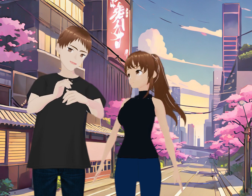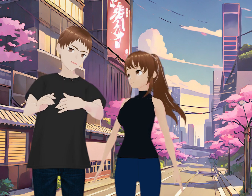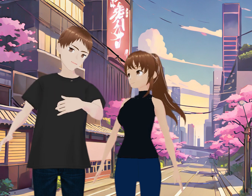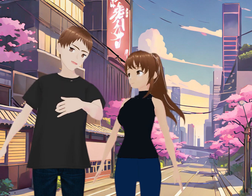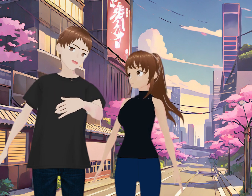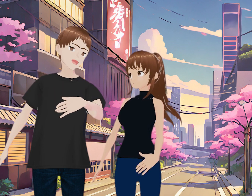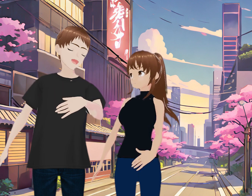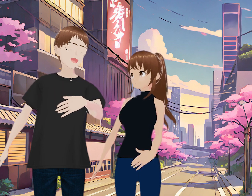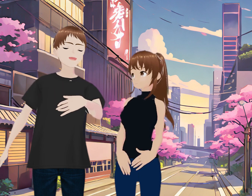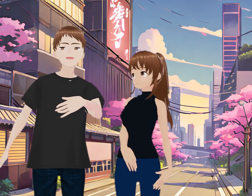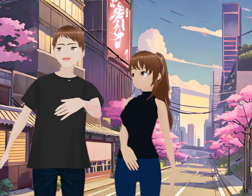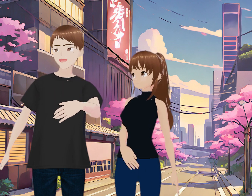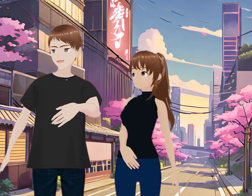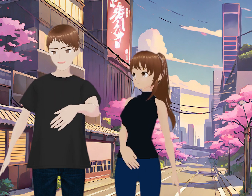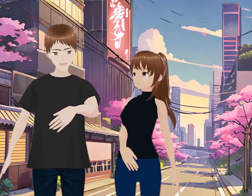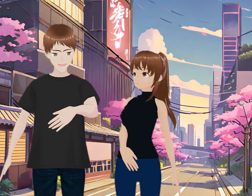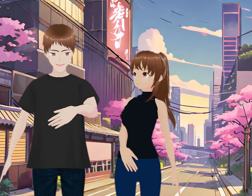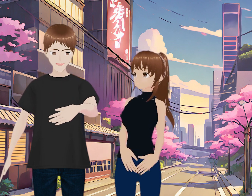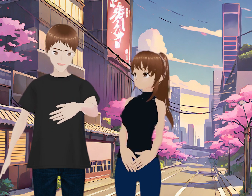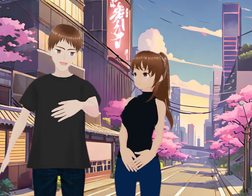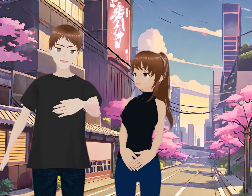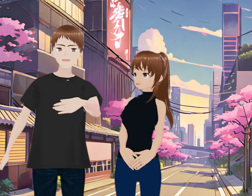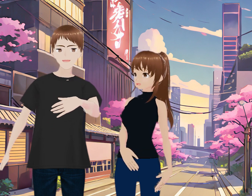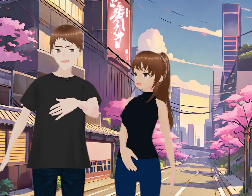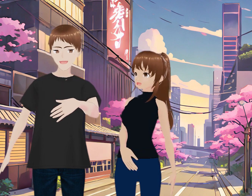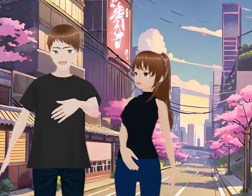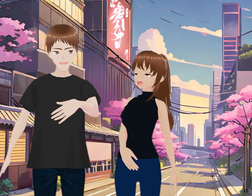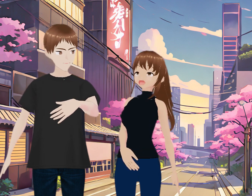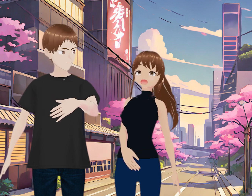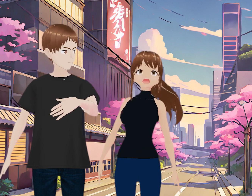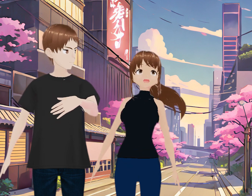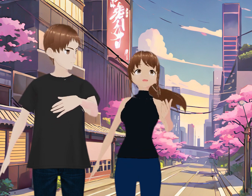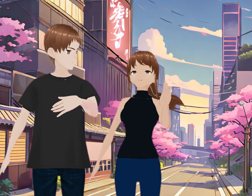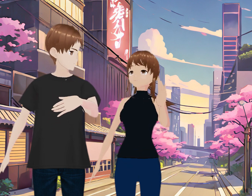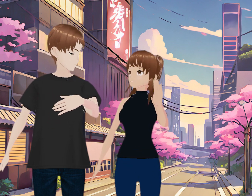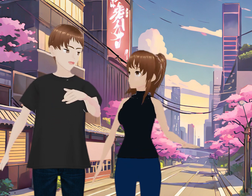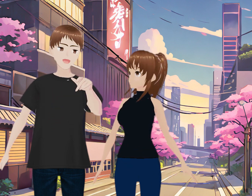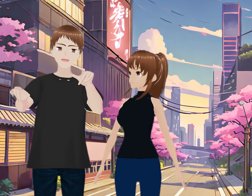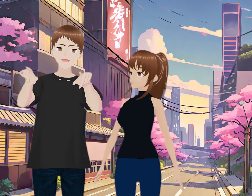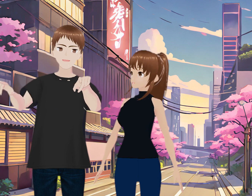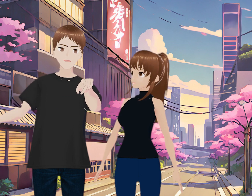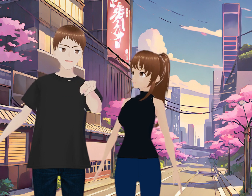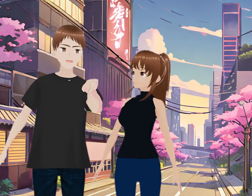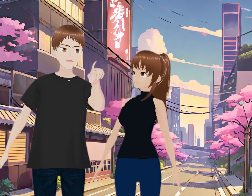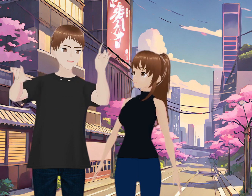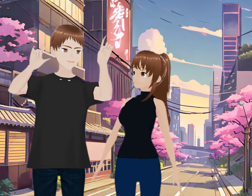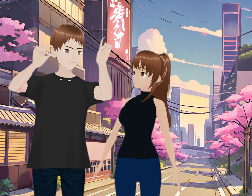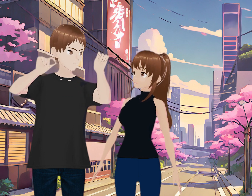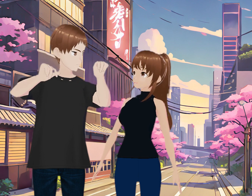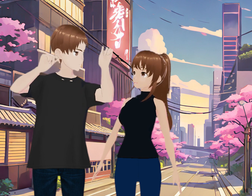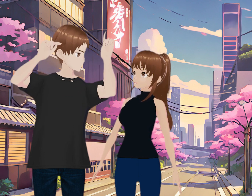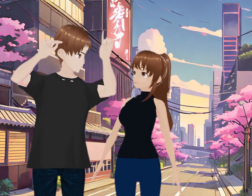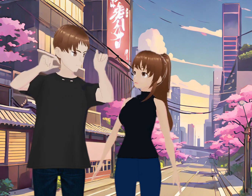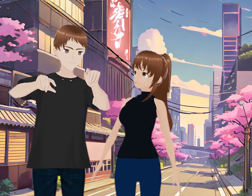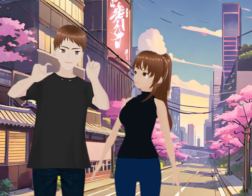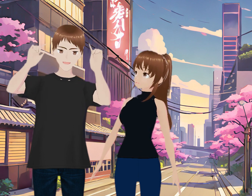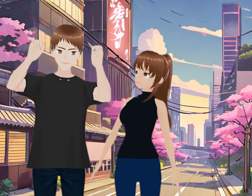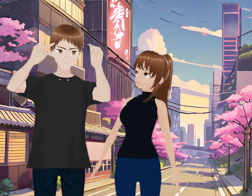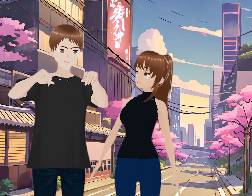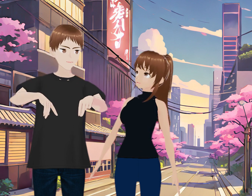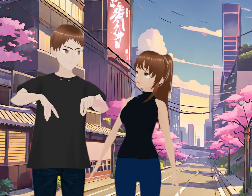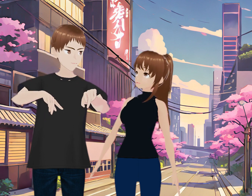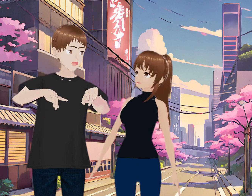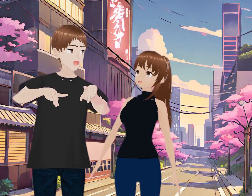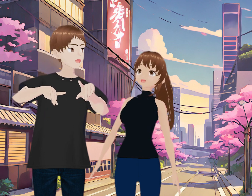Pero ahí tienen una opción Con el Santos Contra la tetona Mendoza Y creo que salen Los marcianos Sale nuestro amigo Este Silvestre López